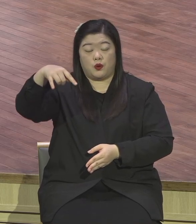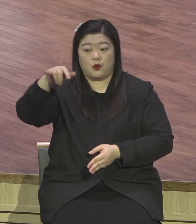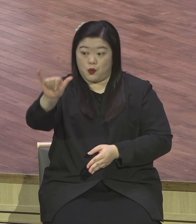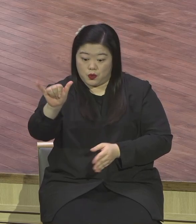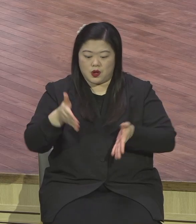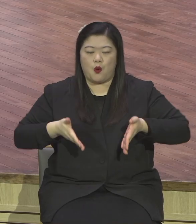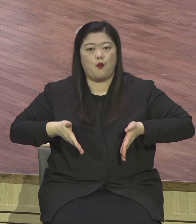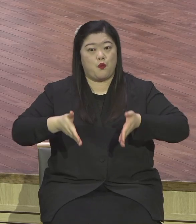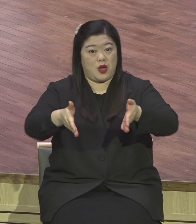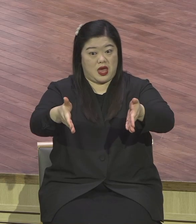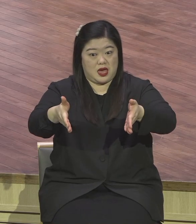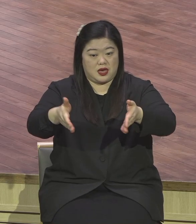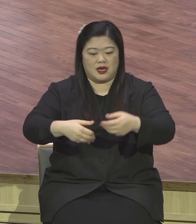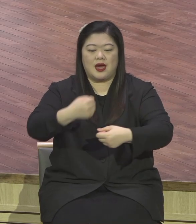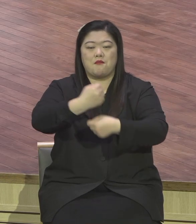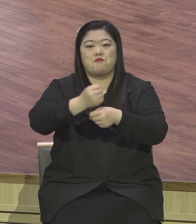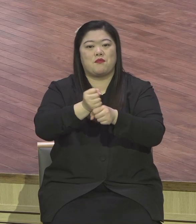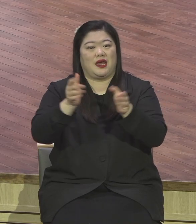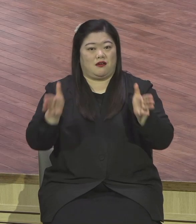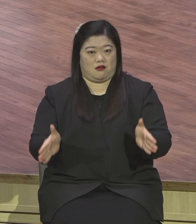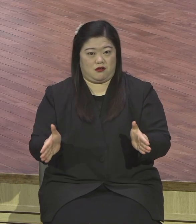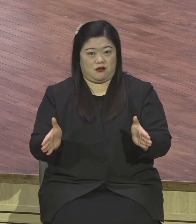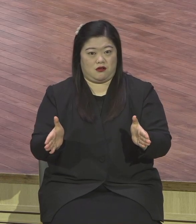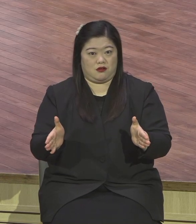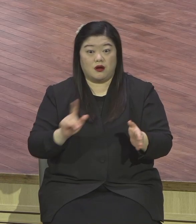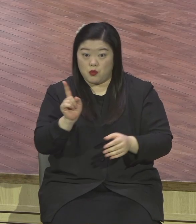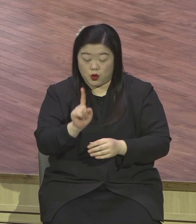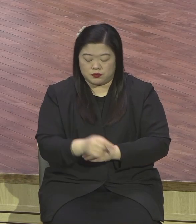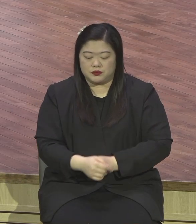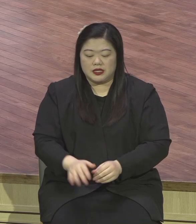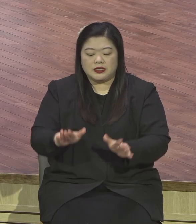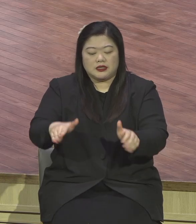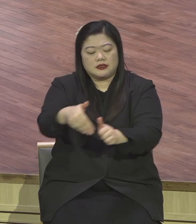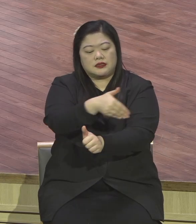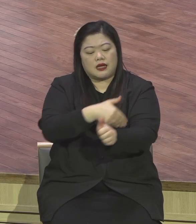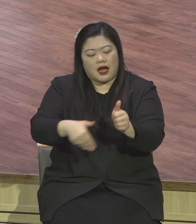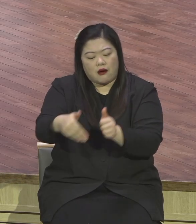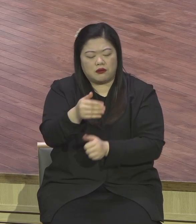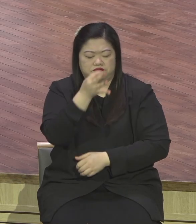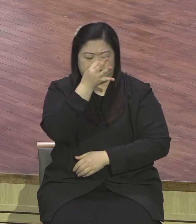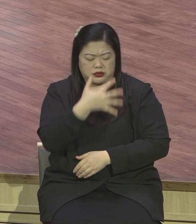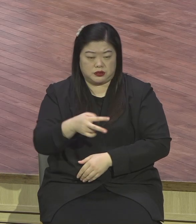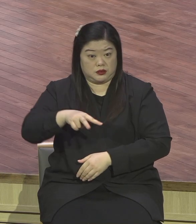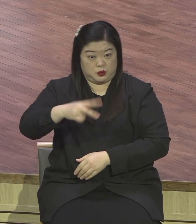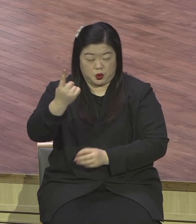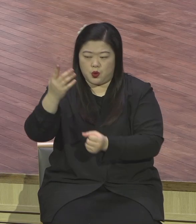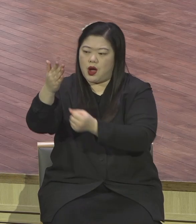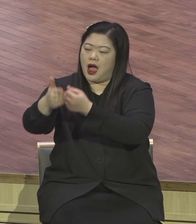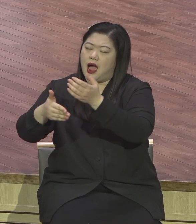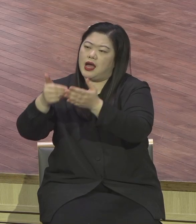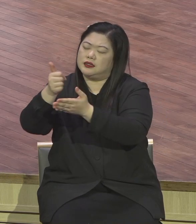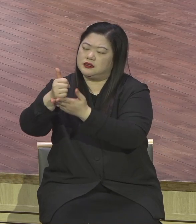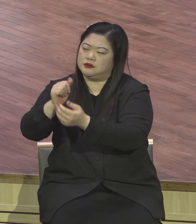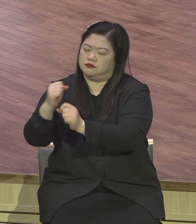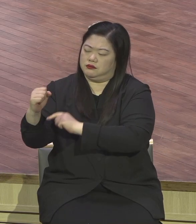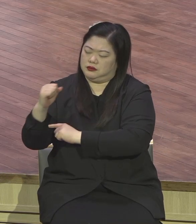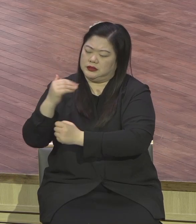역경의 상황 속에서도 하나님의 신실하심을 믿고 고백하는 찬양 내용이에요.